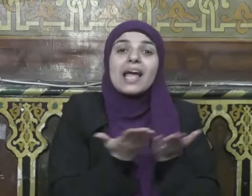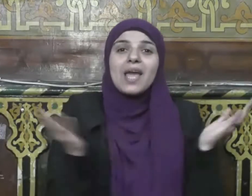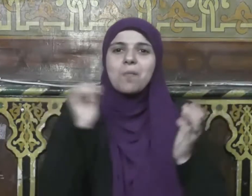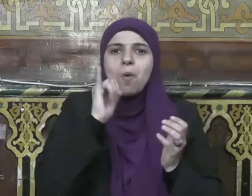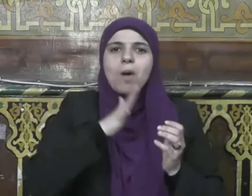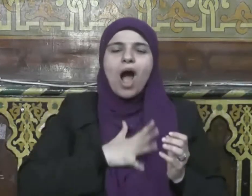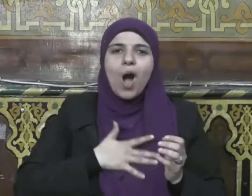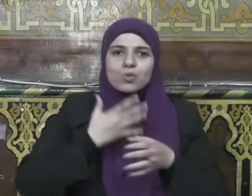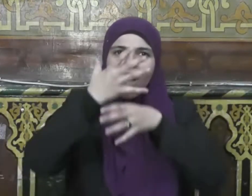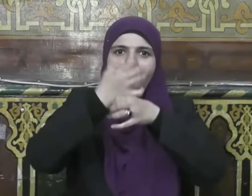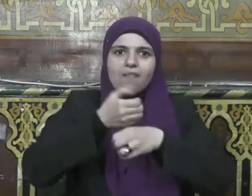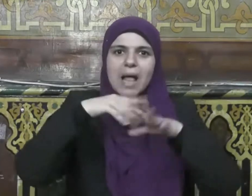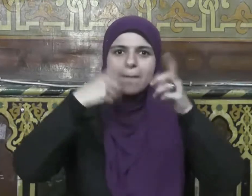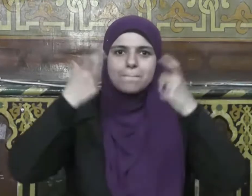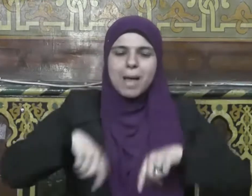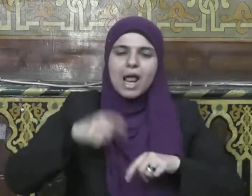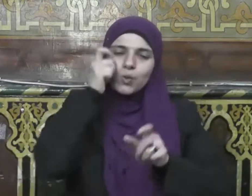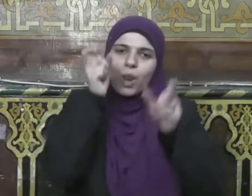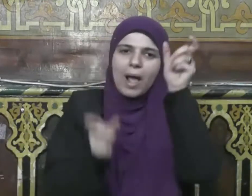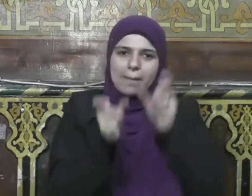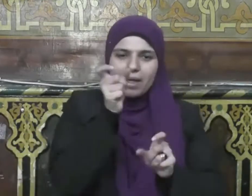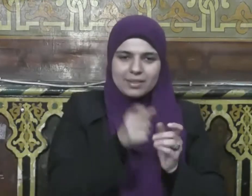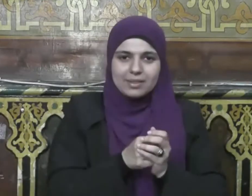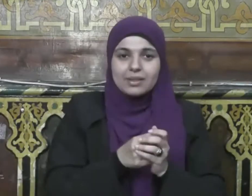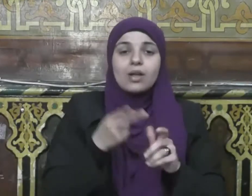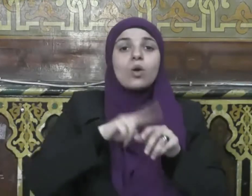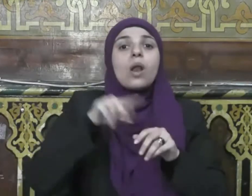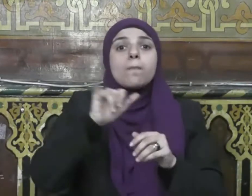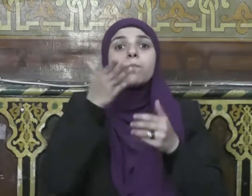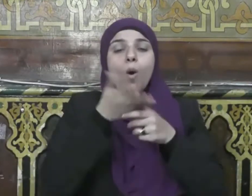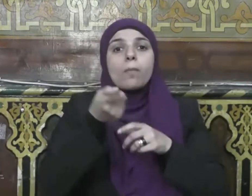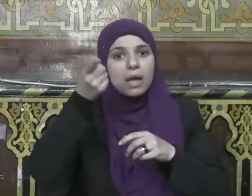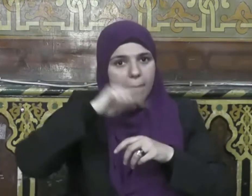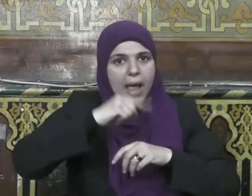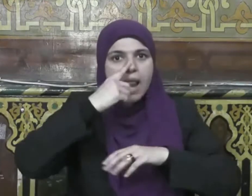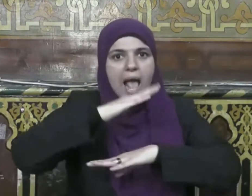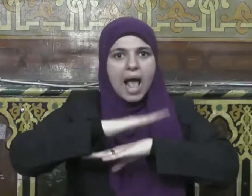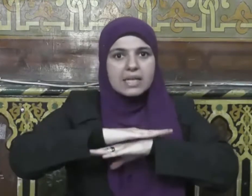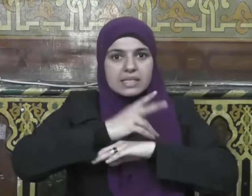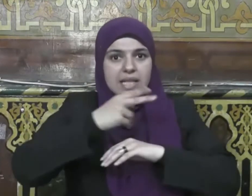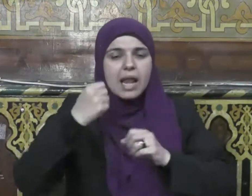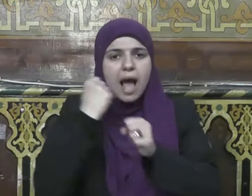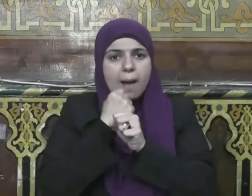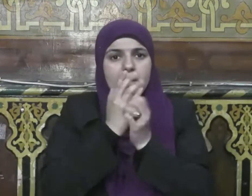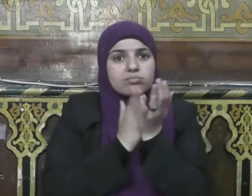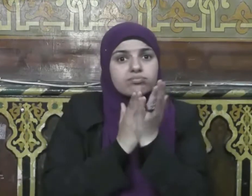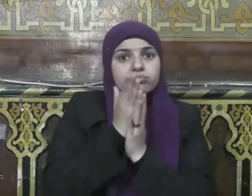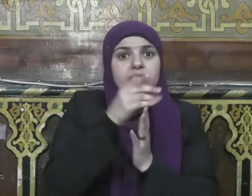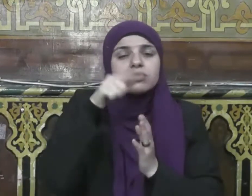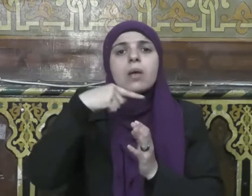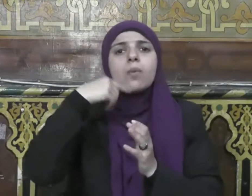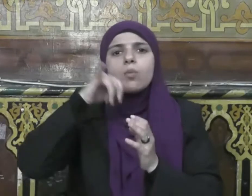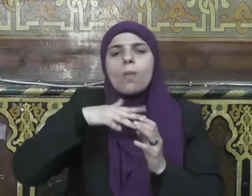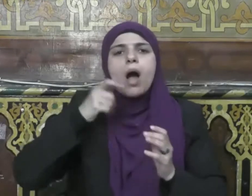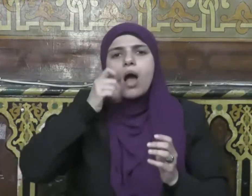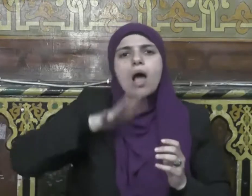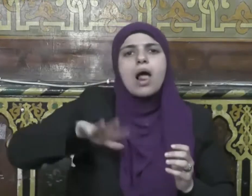الذي يستجلب به العبد رحمة الله عز وجل حيث يقول سبحانه